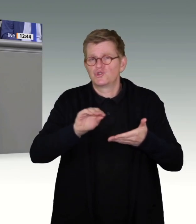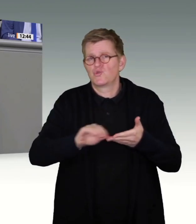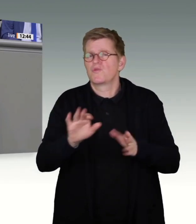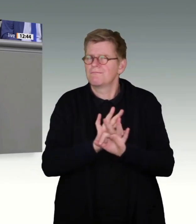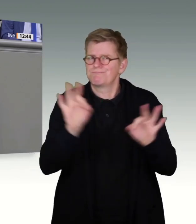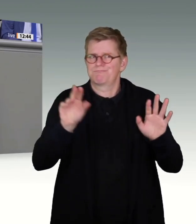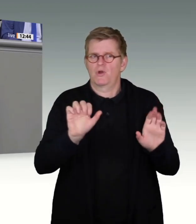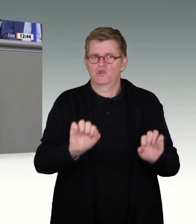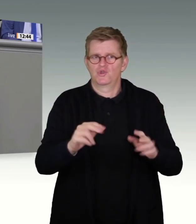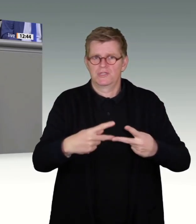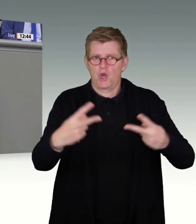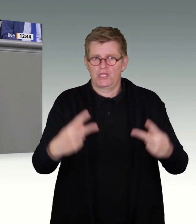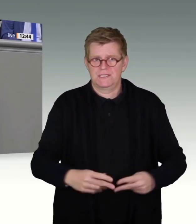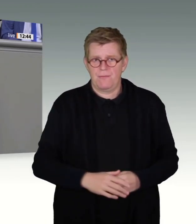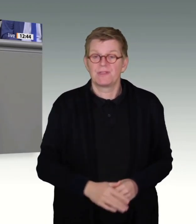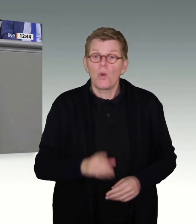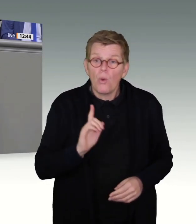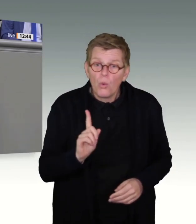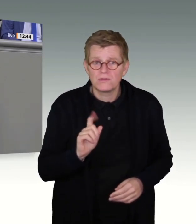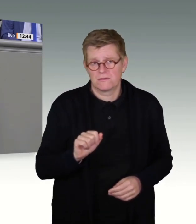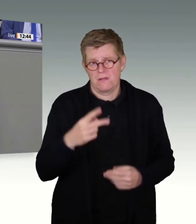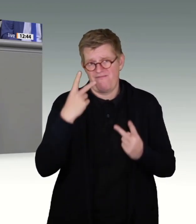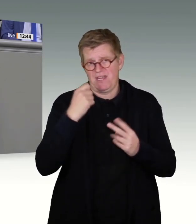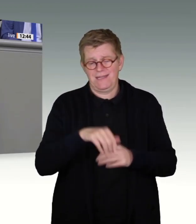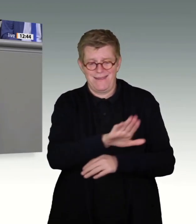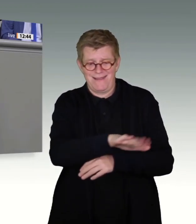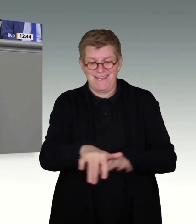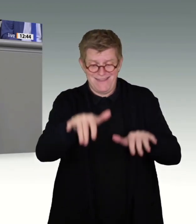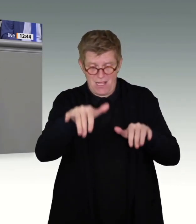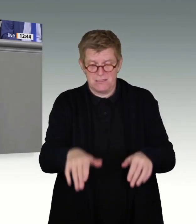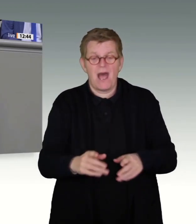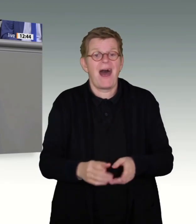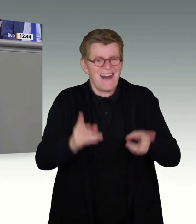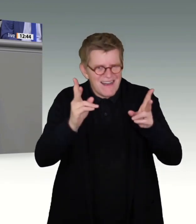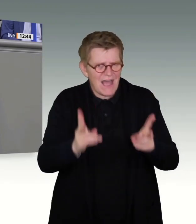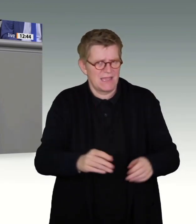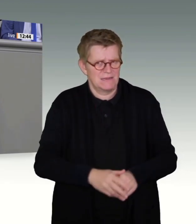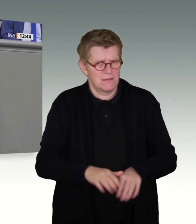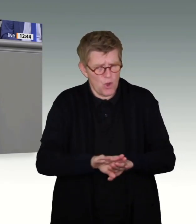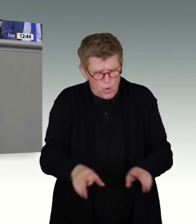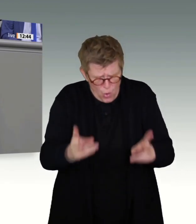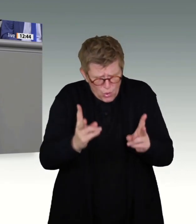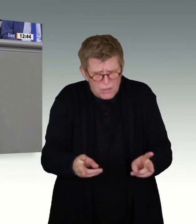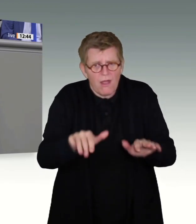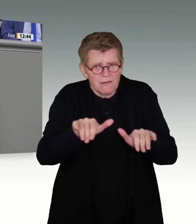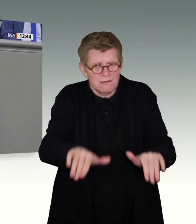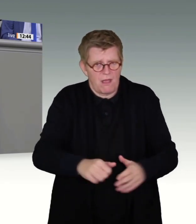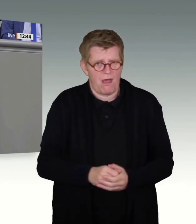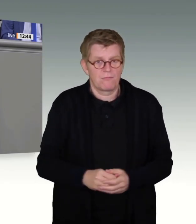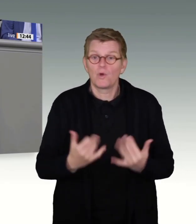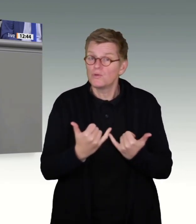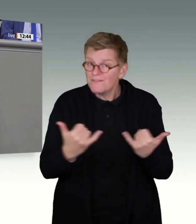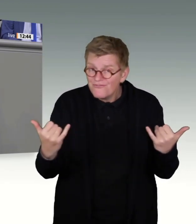hervorheben, dass Kinder Träger von Rechten sind und Träger von Grundrechten sind und sie doch am besten geschützt werden,